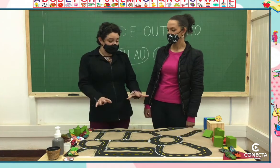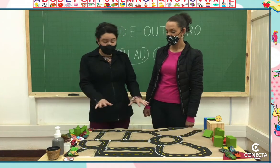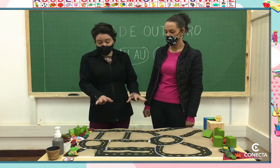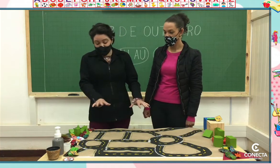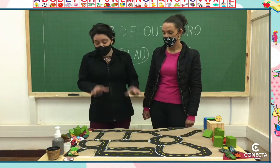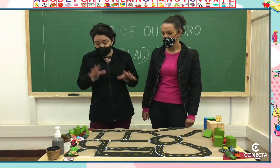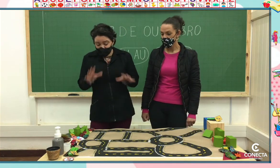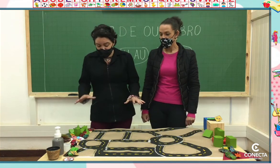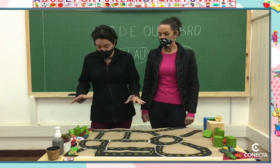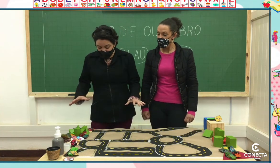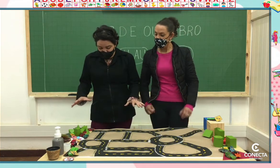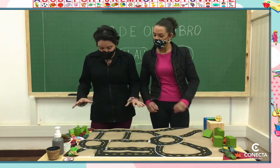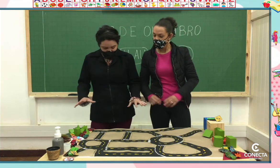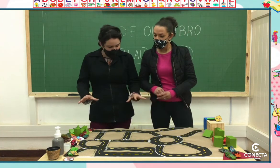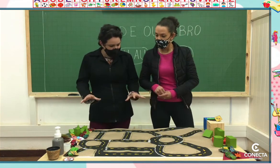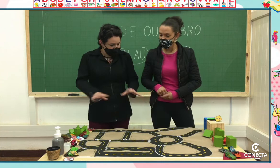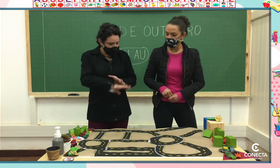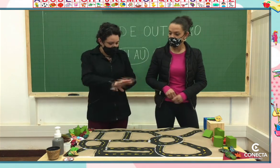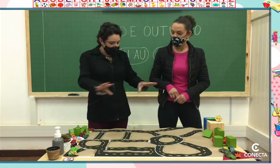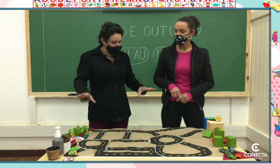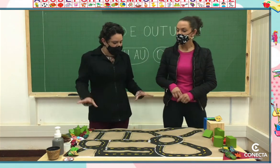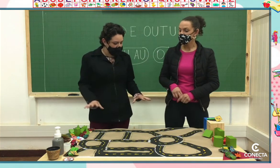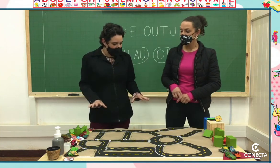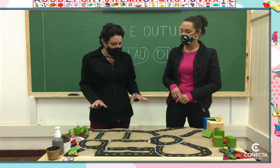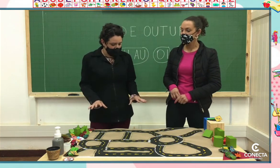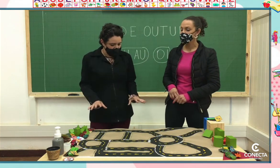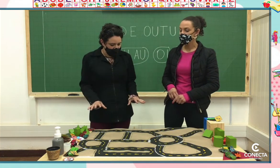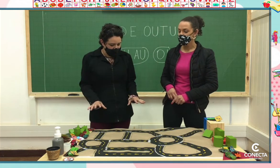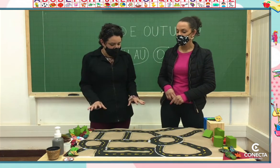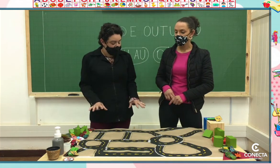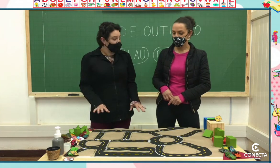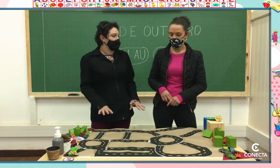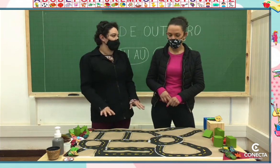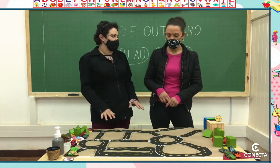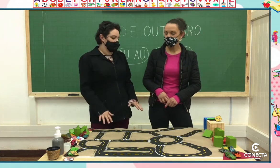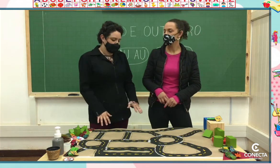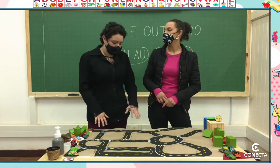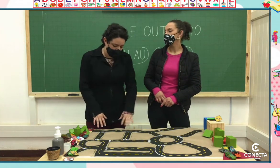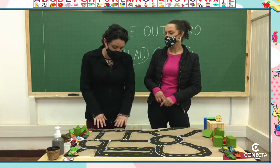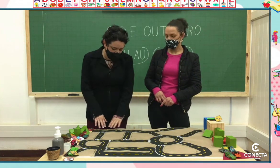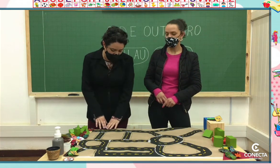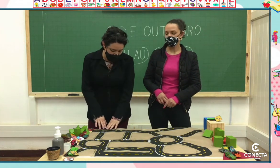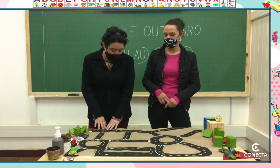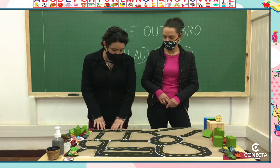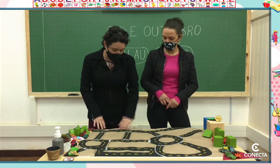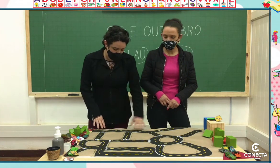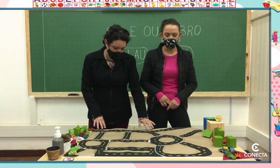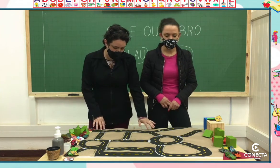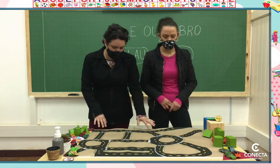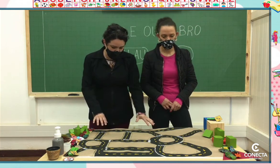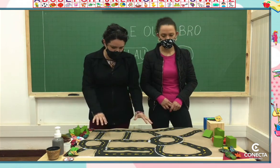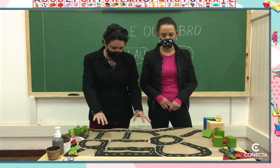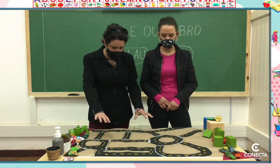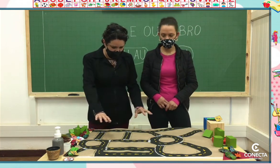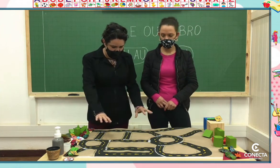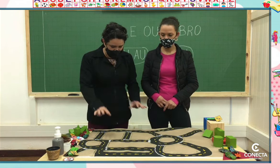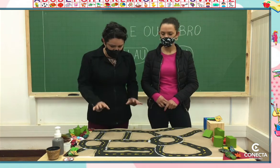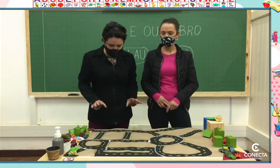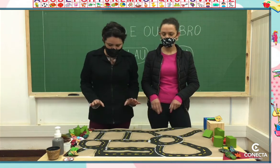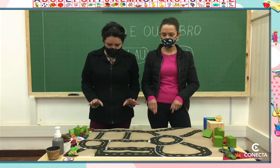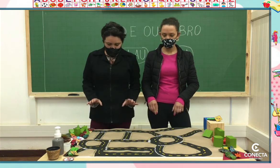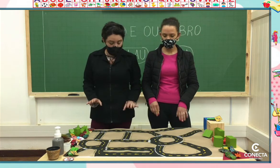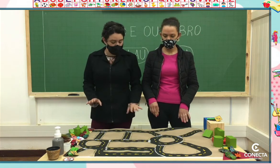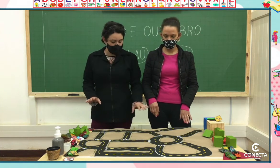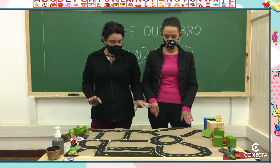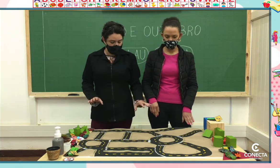Olha, professora, o a gente conseguiu achar aqui? Nós fizemos, então, aqui, ó, as ruas, né,